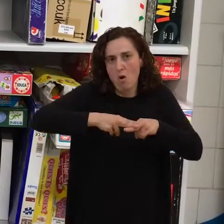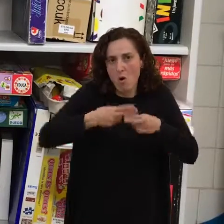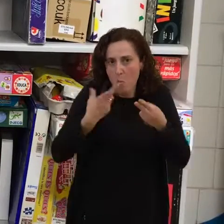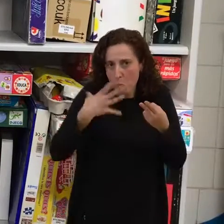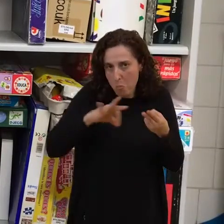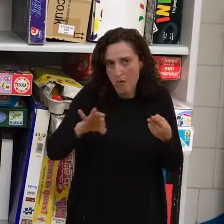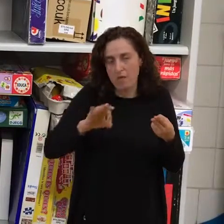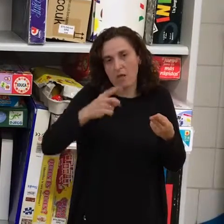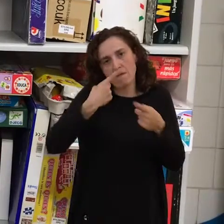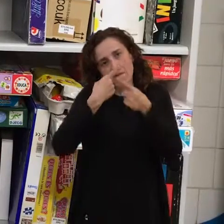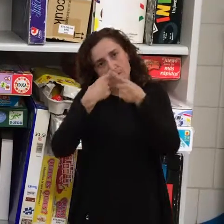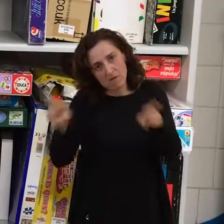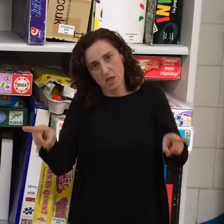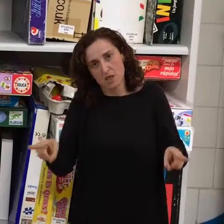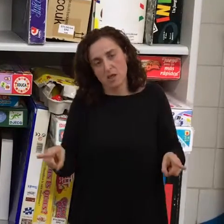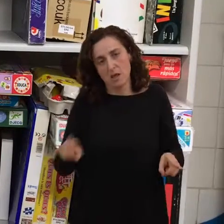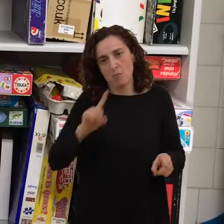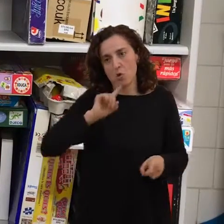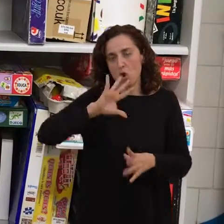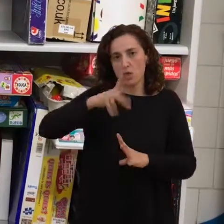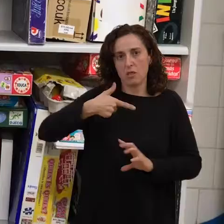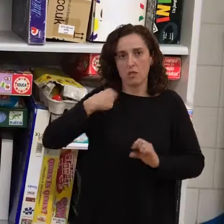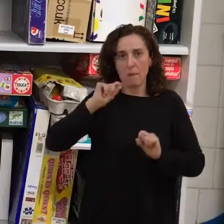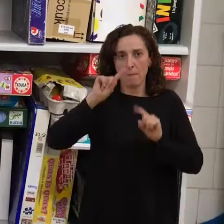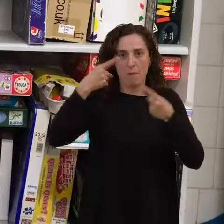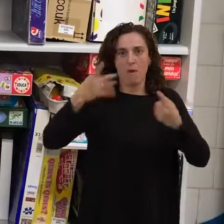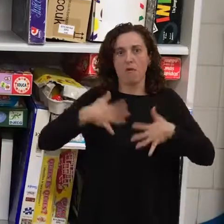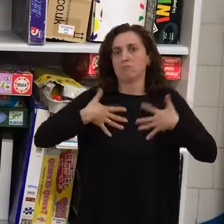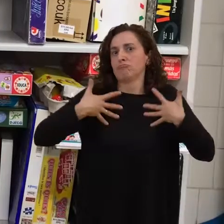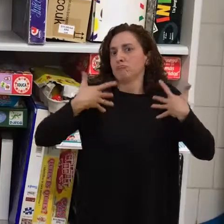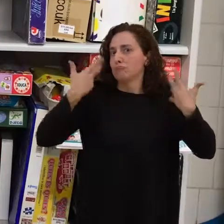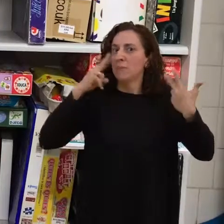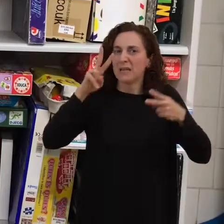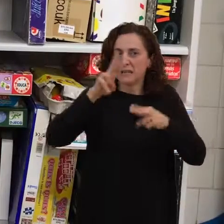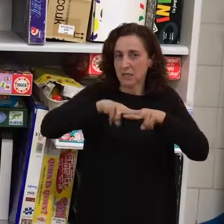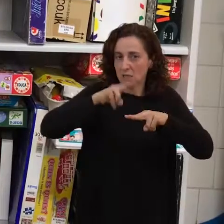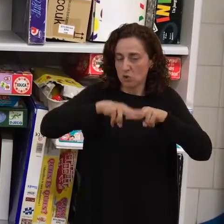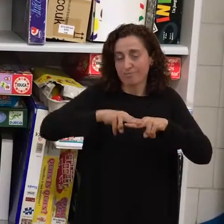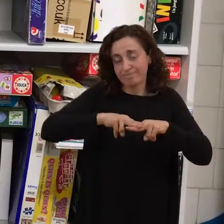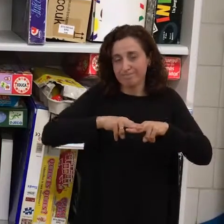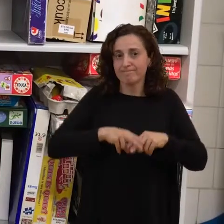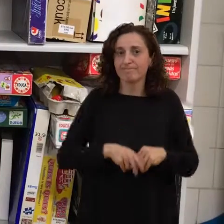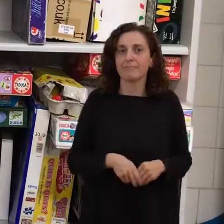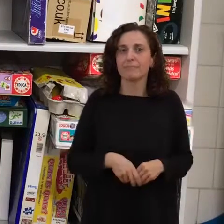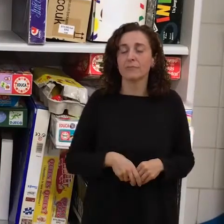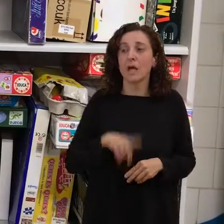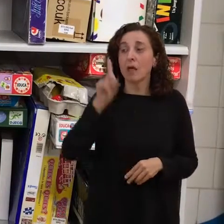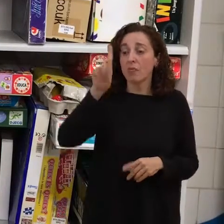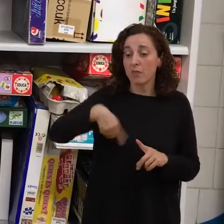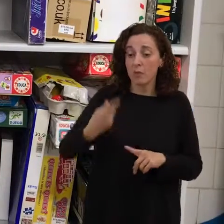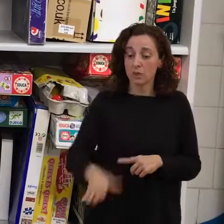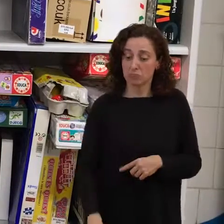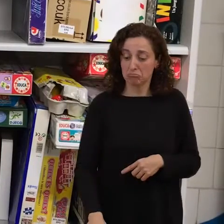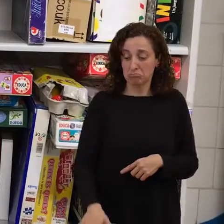momento, cuando les dan la noticia. Luego los niños, a etapa escolar, tienen actividades de todo tipo,